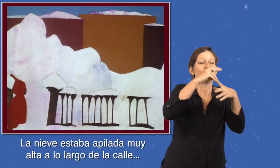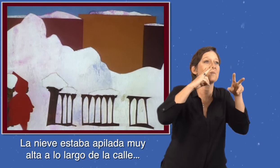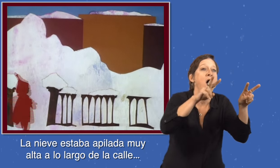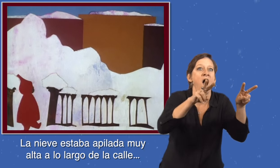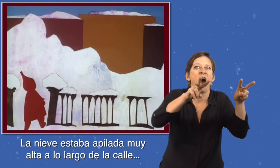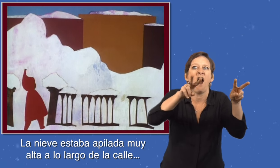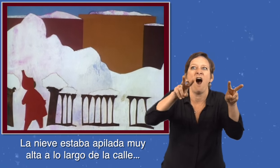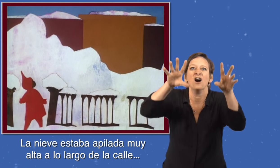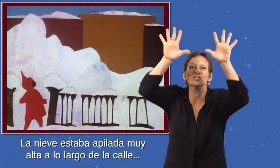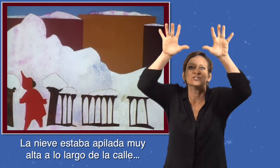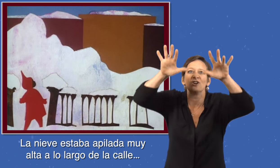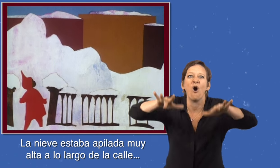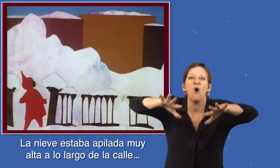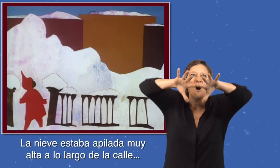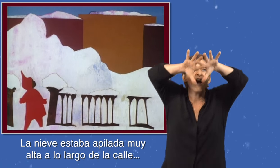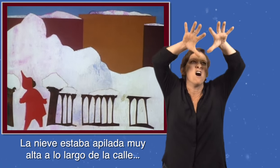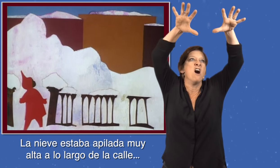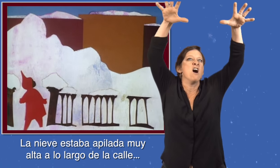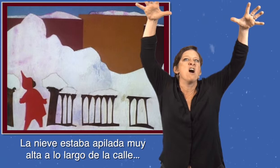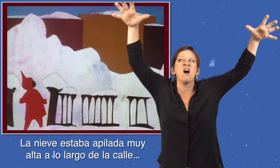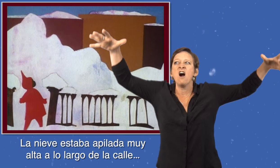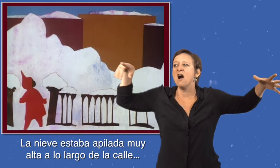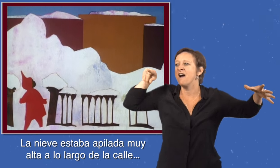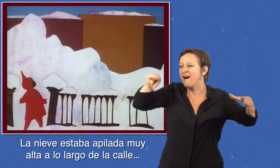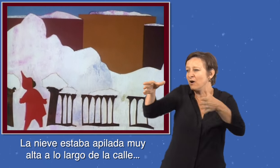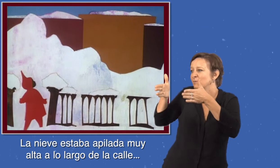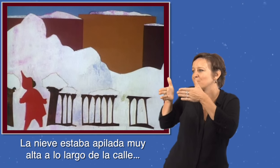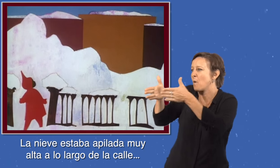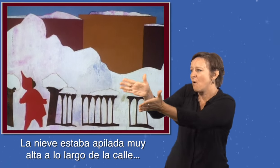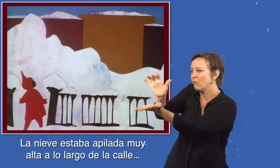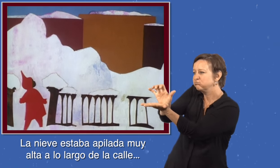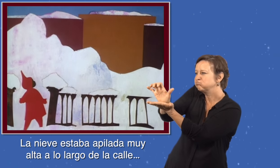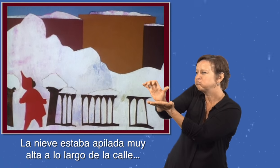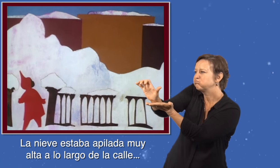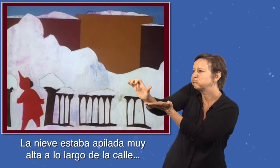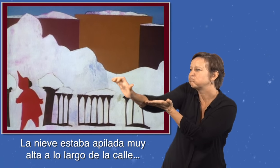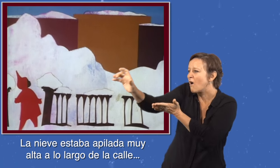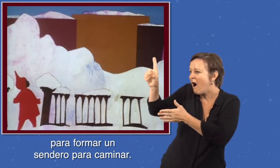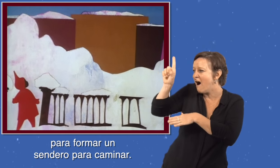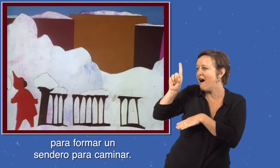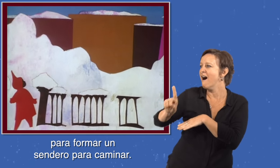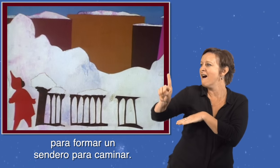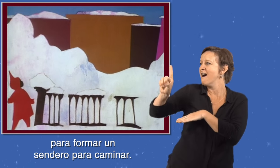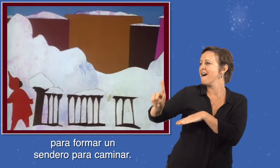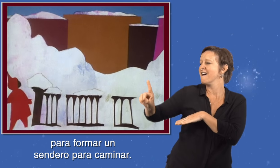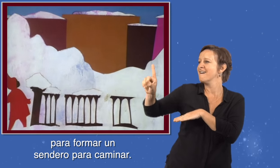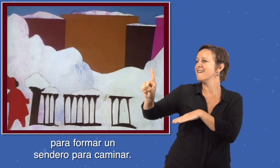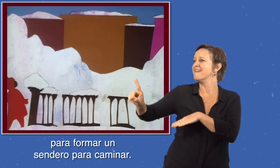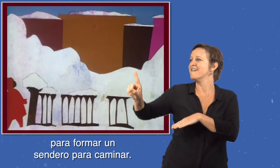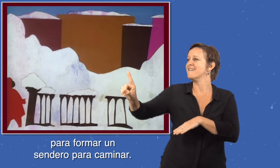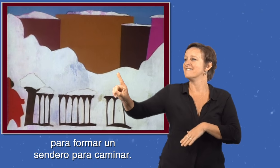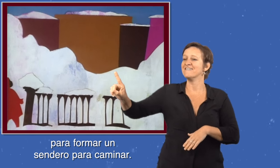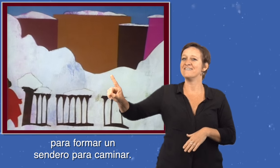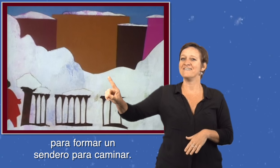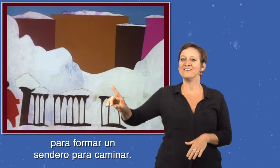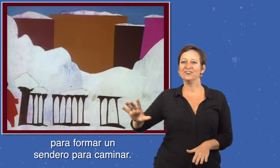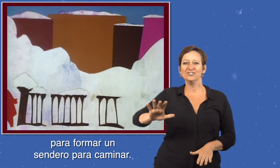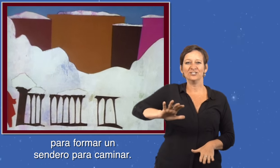nieve estaba apilada muy alta a lo largo de la calle para formar un sendero para caminar.